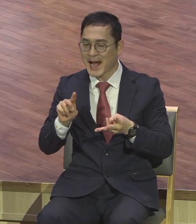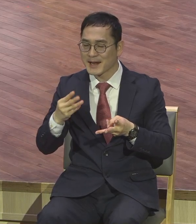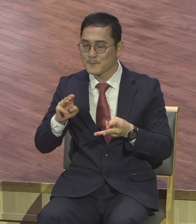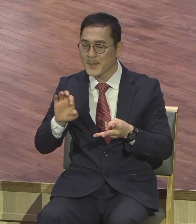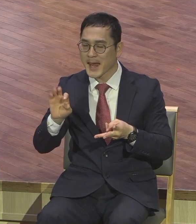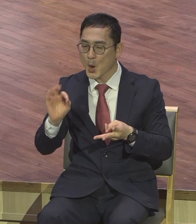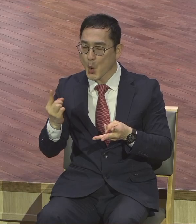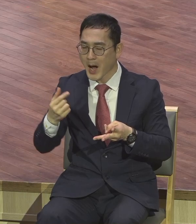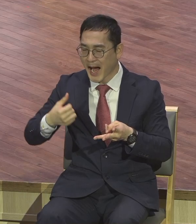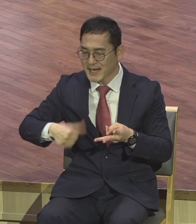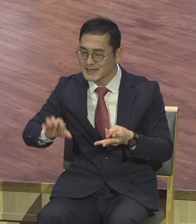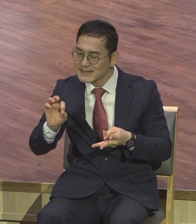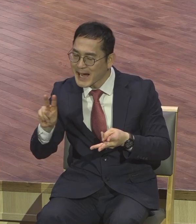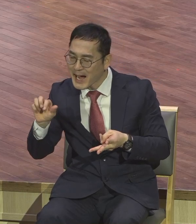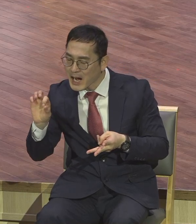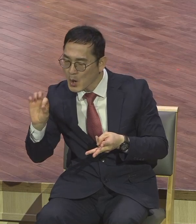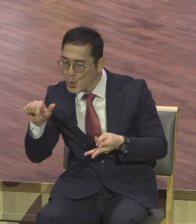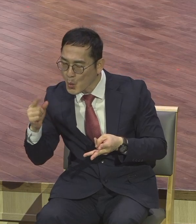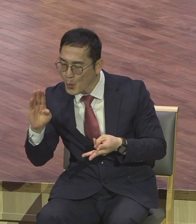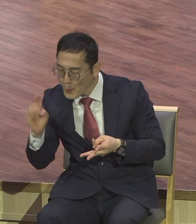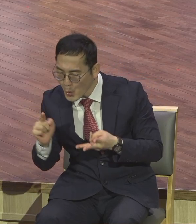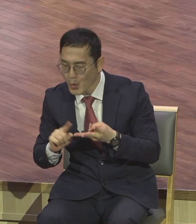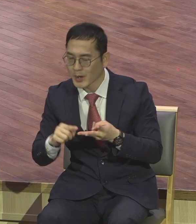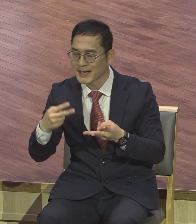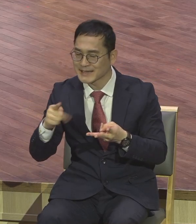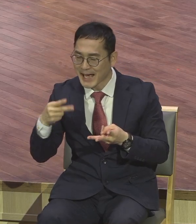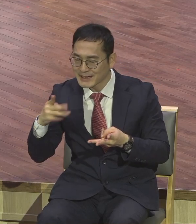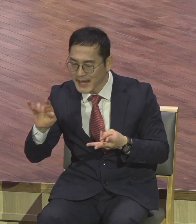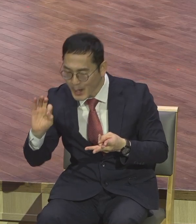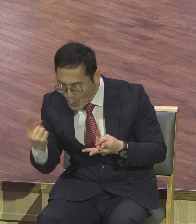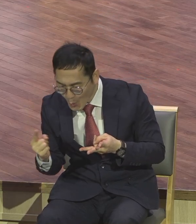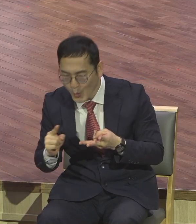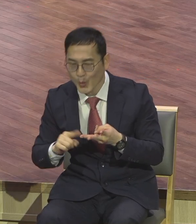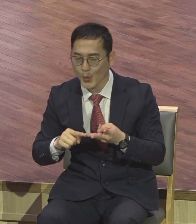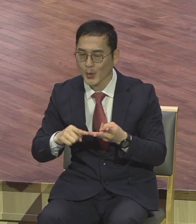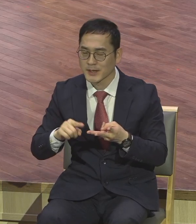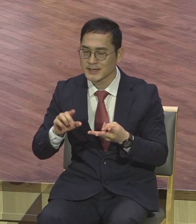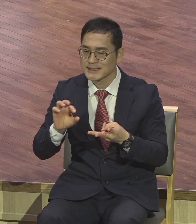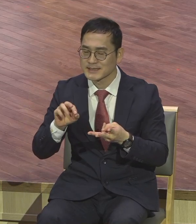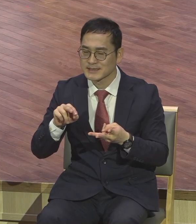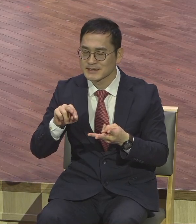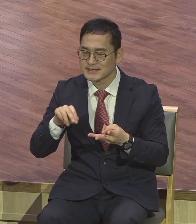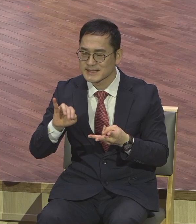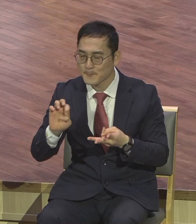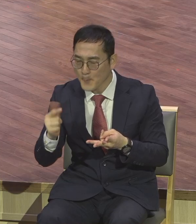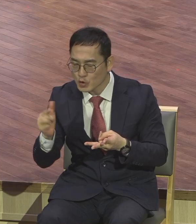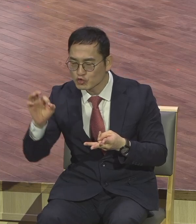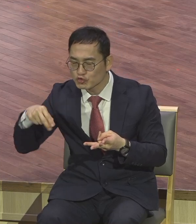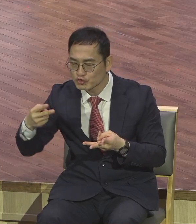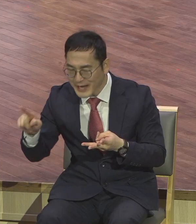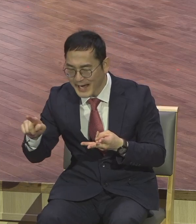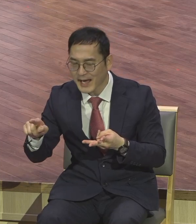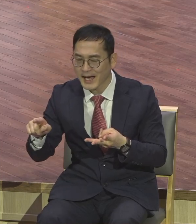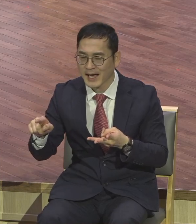가나나인과 나인시몬과 및 가르뉴다 이 마지막 그룹입니다. 잘 살펴보면